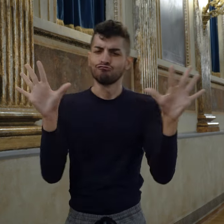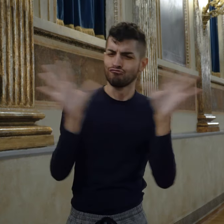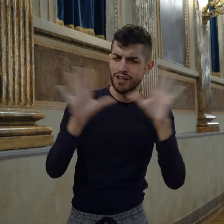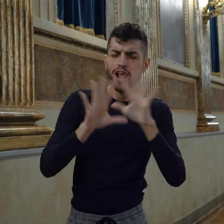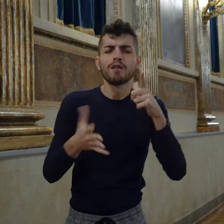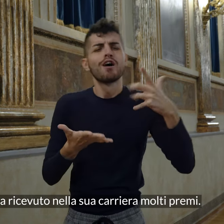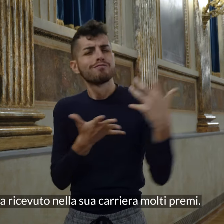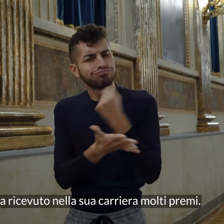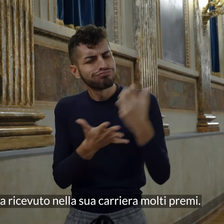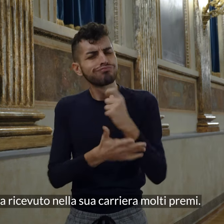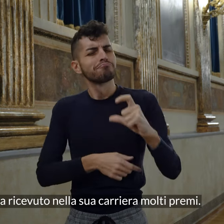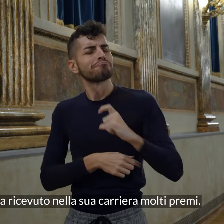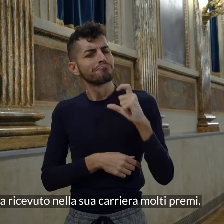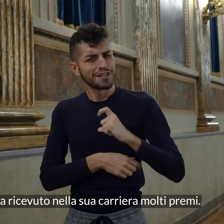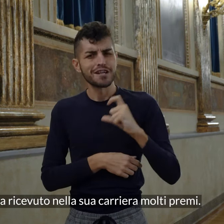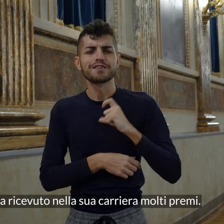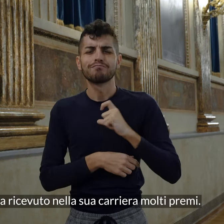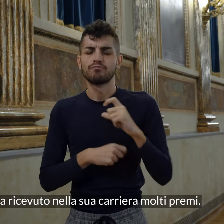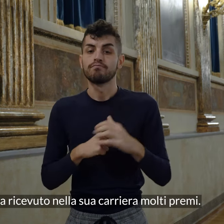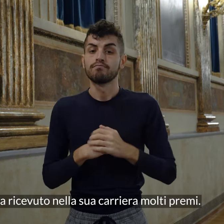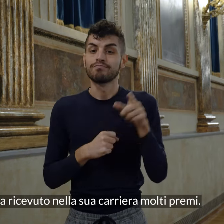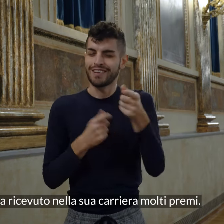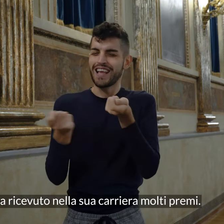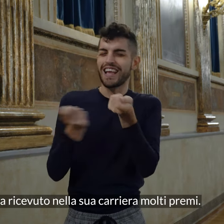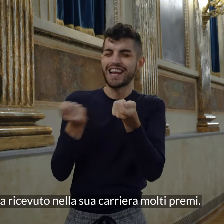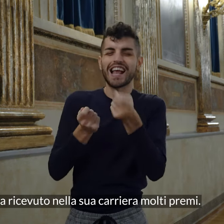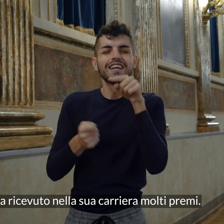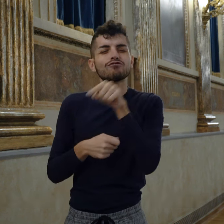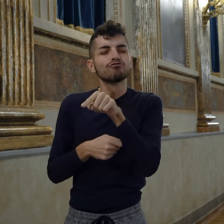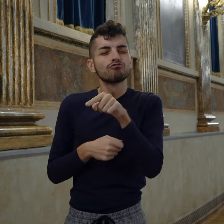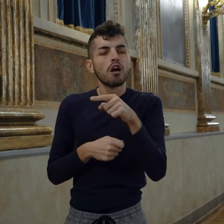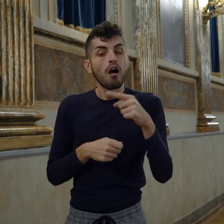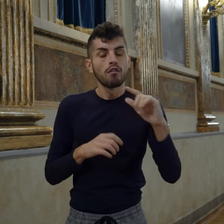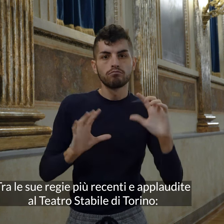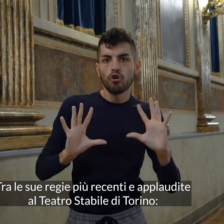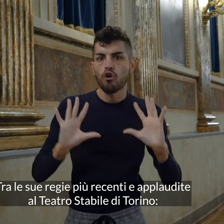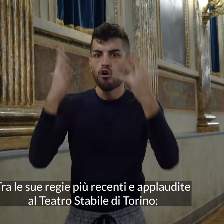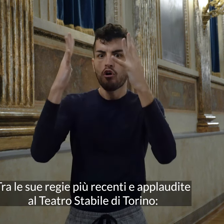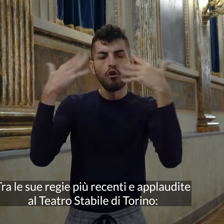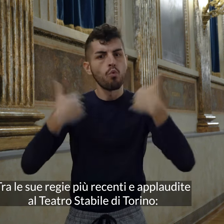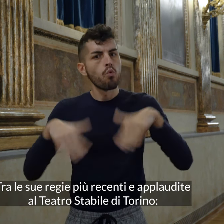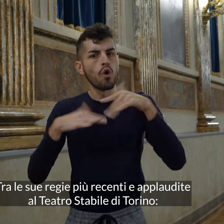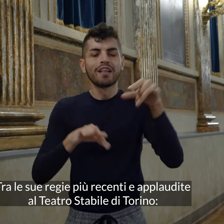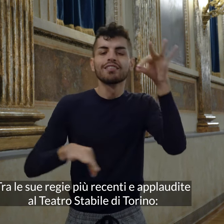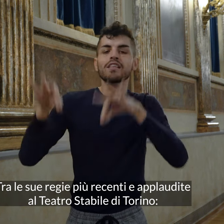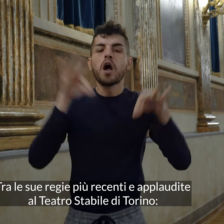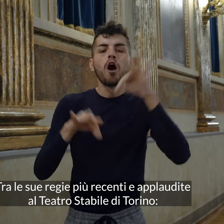e ha ricevuto nella sua carriera molti premi tra le sue regie più recenti e